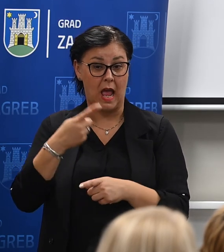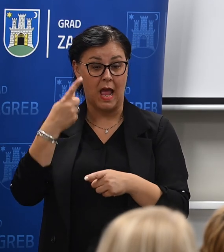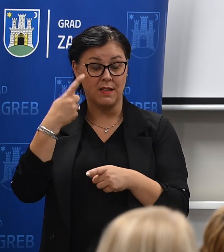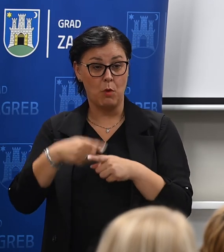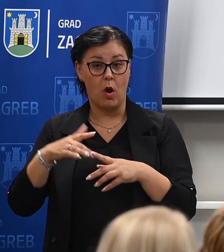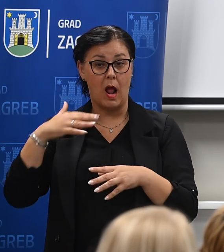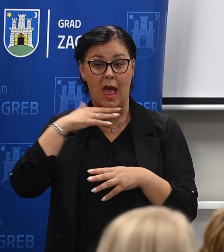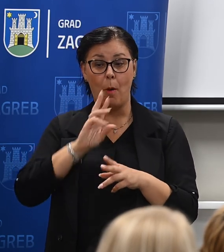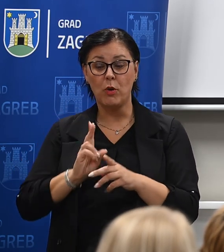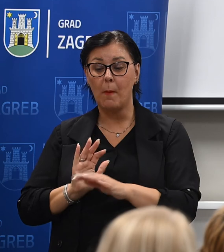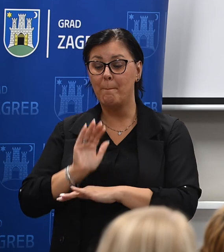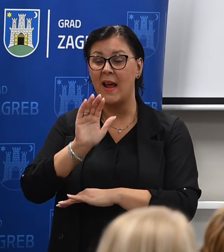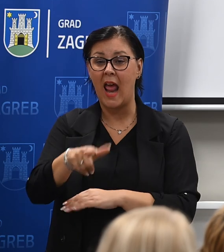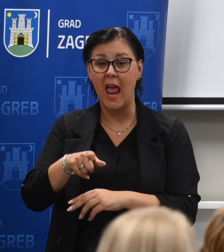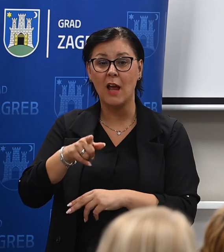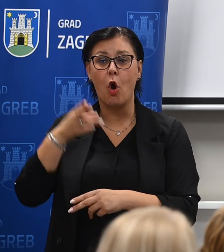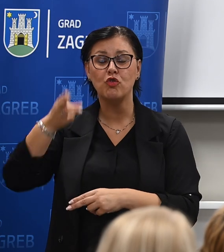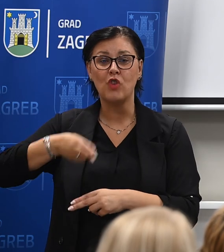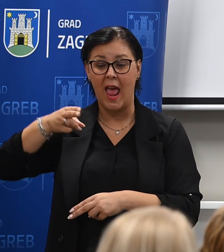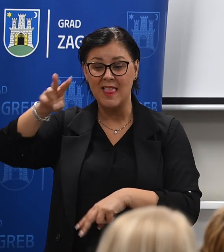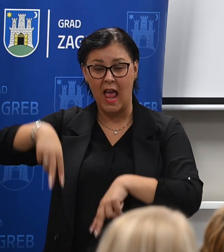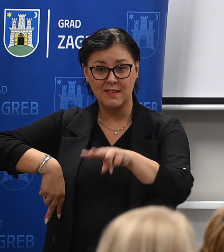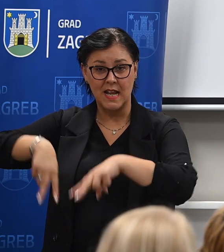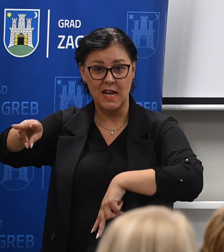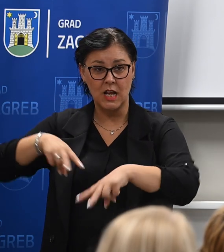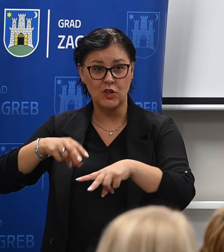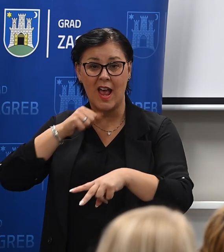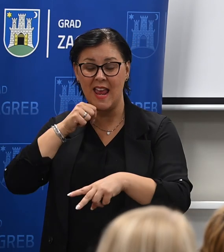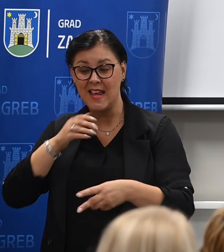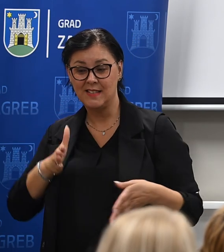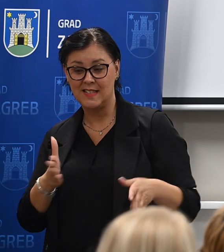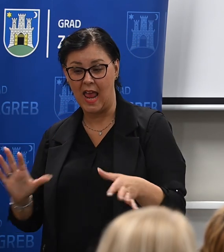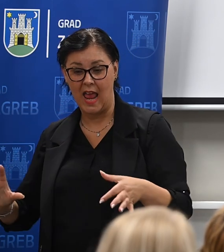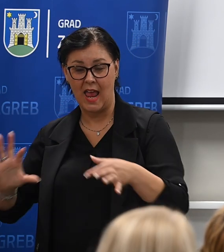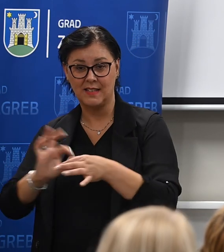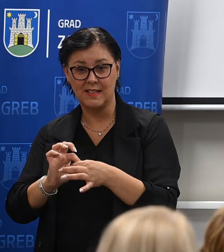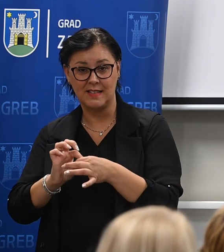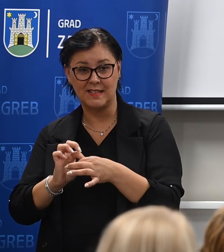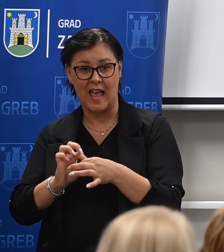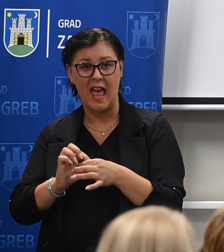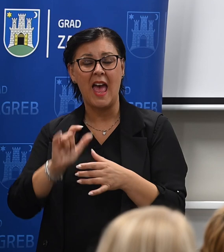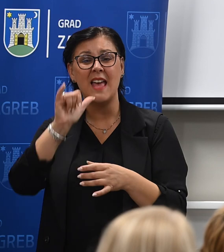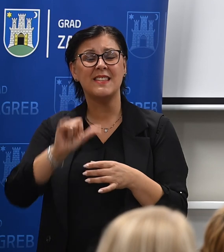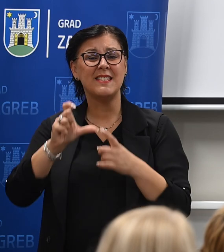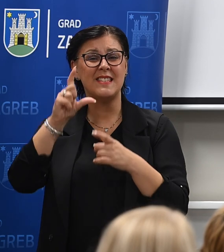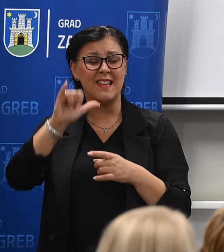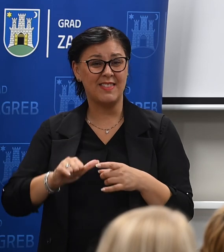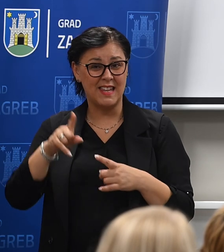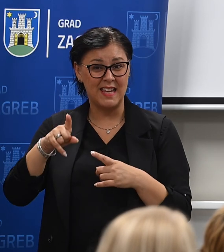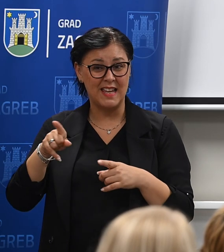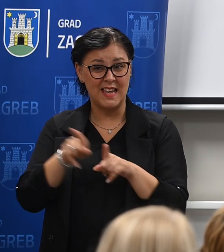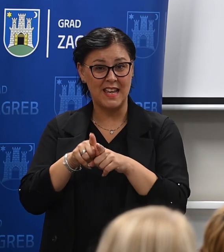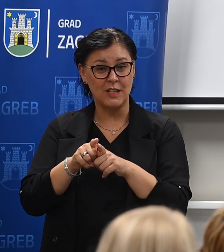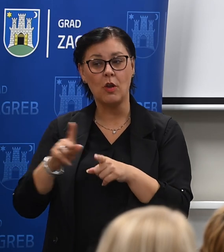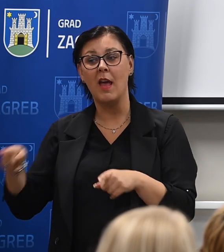preko željeničke pruge i novu cestu u vertikalu koja će ići tamo zapadno city center one west i spaci na još